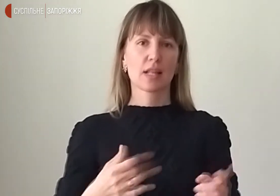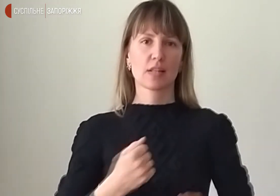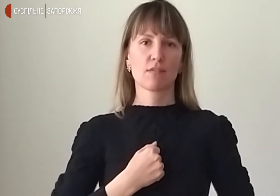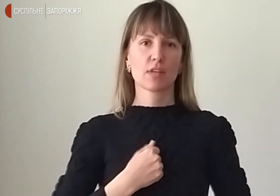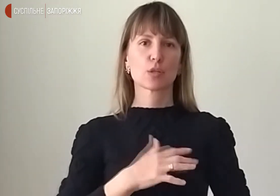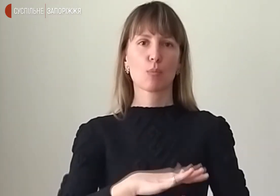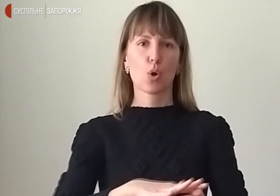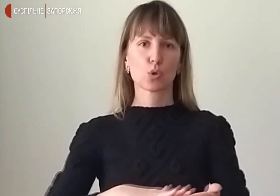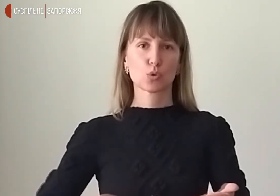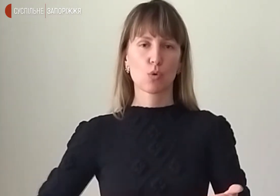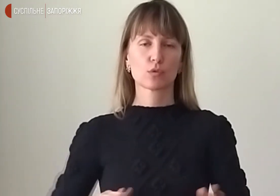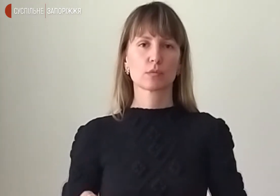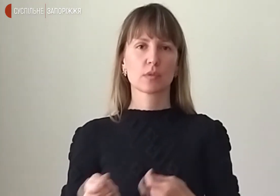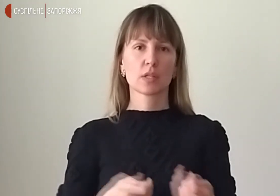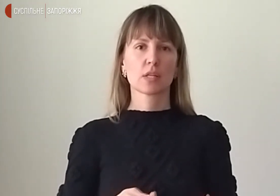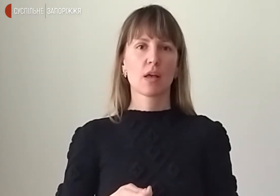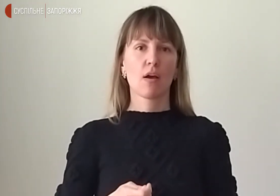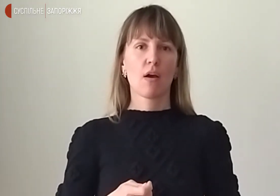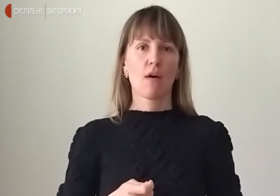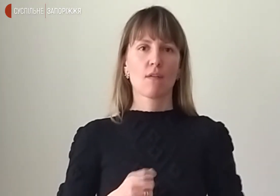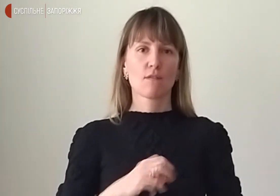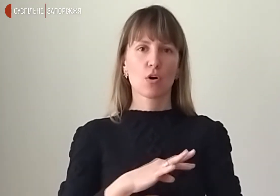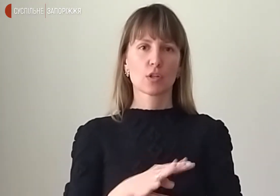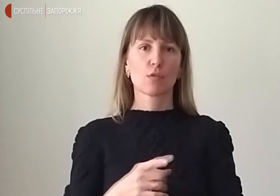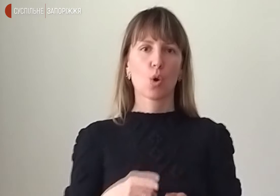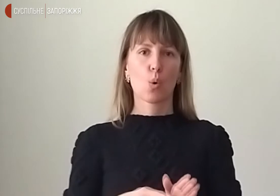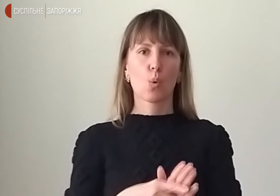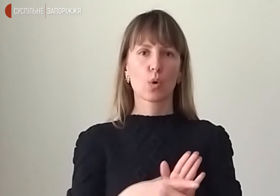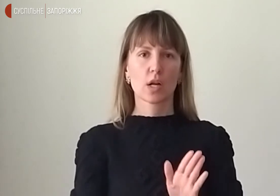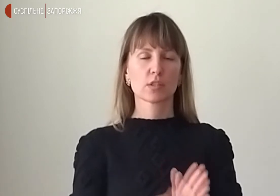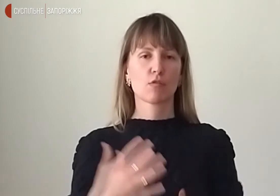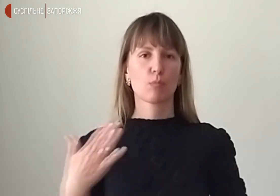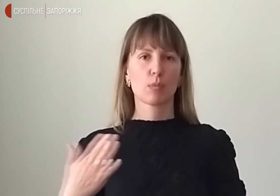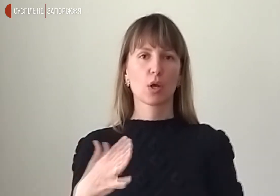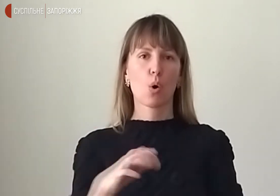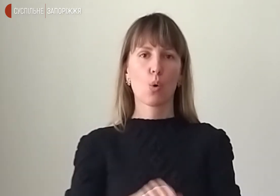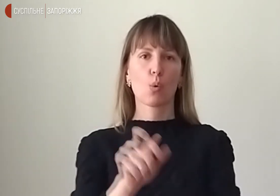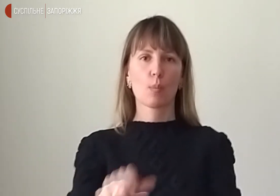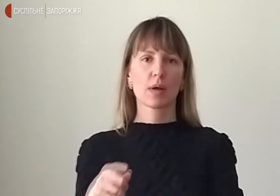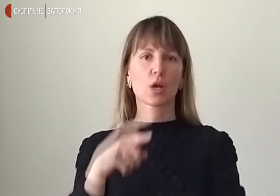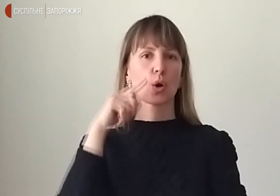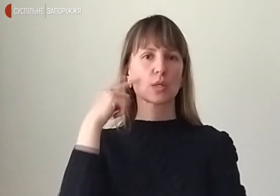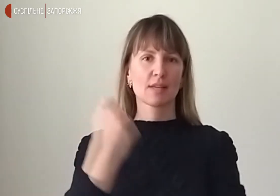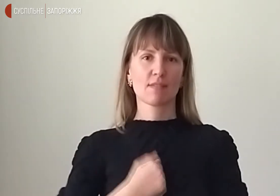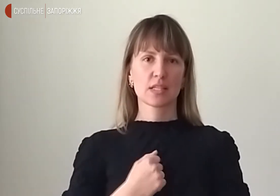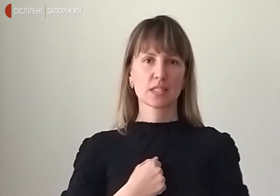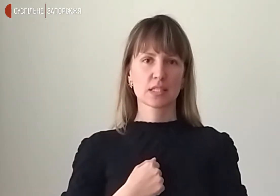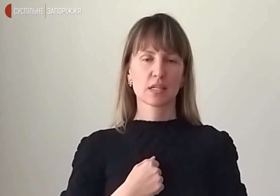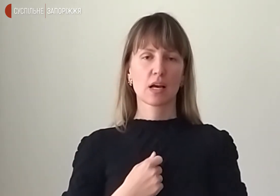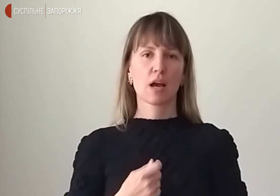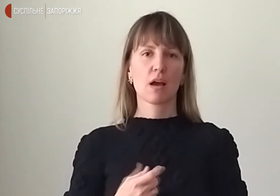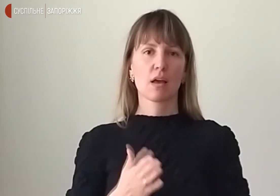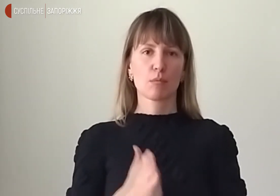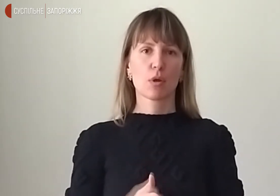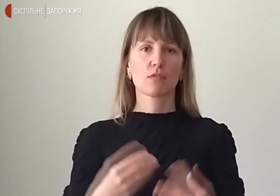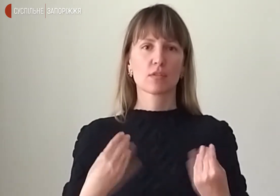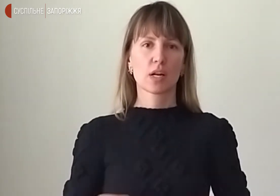продовжують наносити водневі ураження у бік окупантів. Російські війська несуть втрати у напрямку